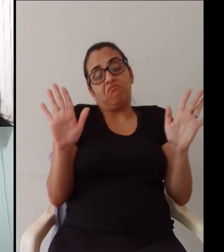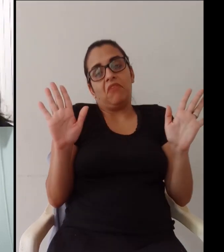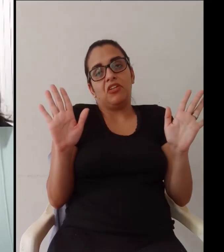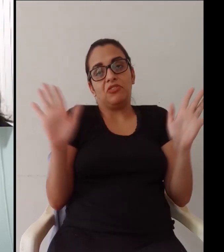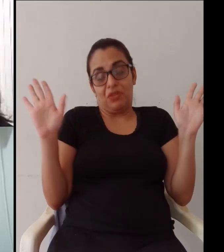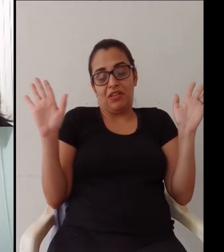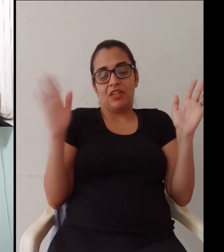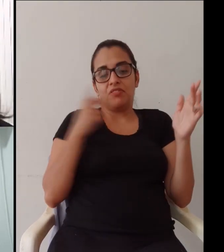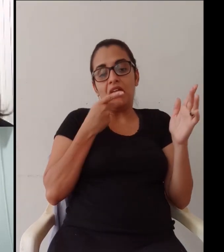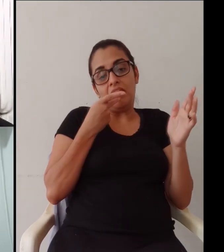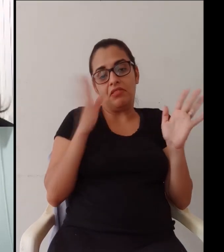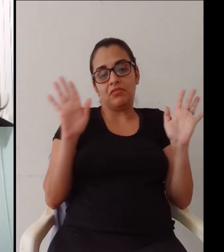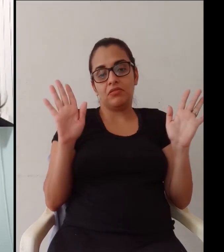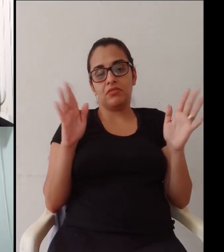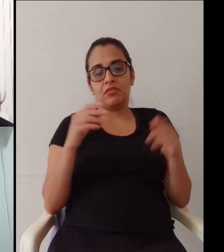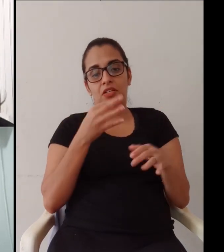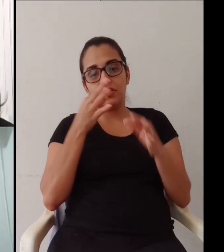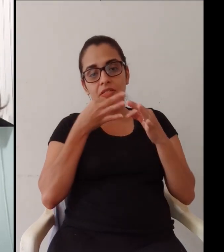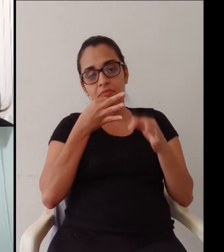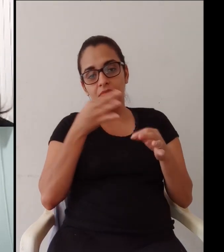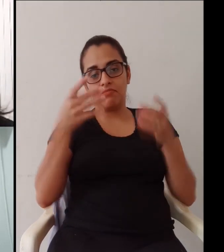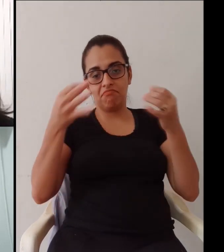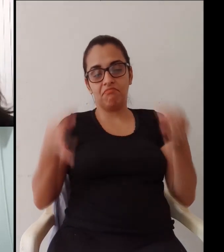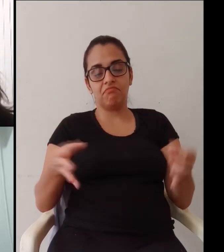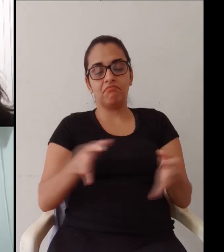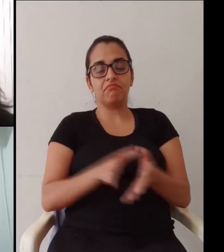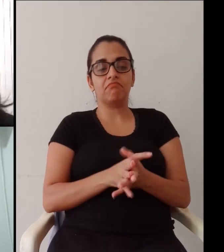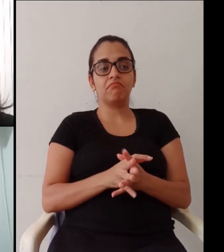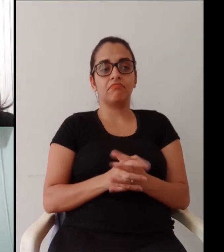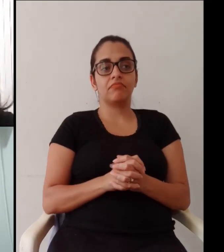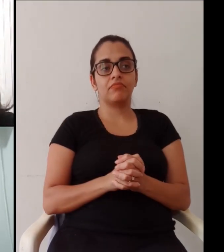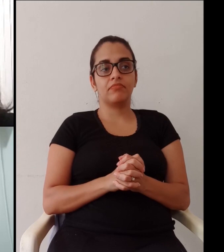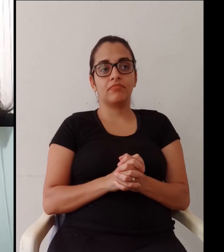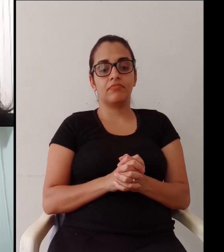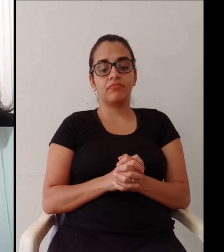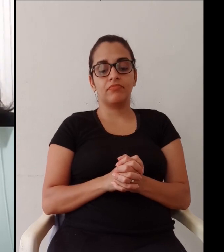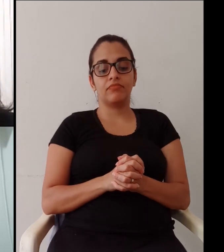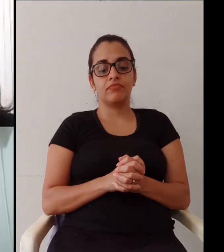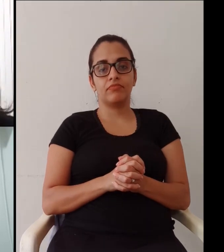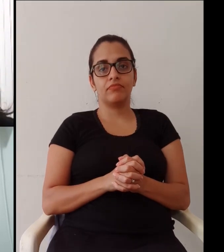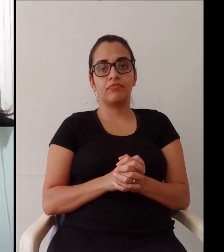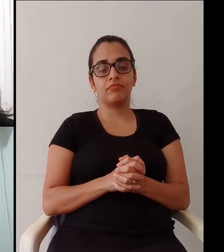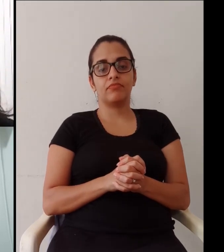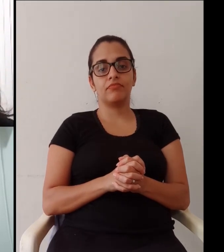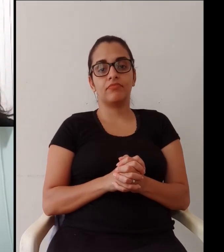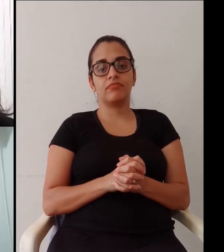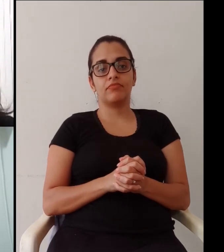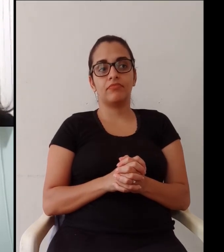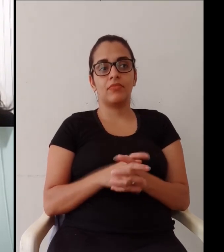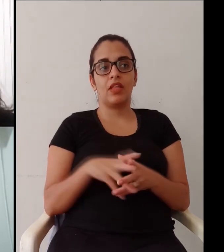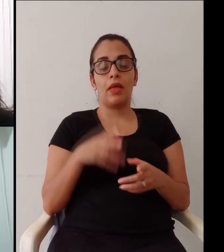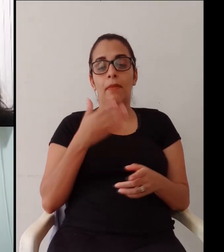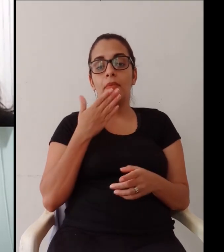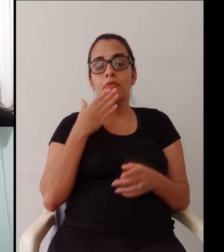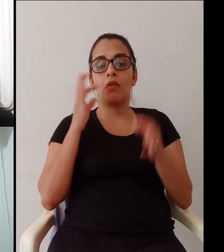seja bastante ampla e que a gente não tome nenhuma decisão equivocada acho que é isso spoiler isso